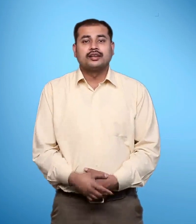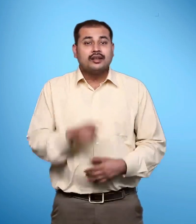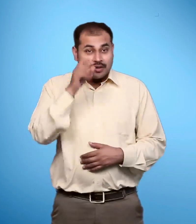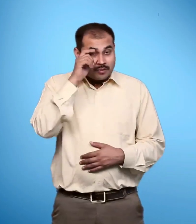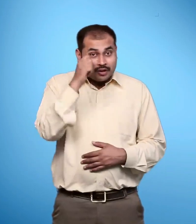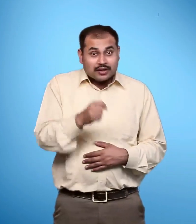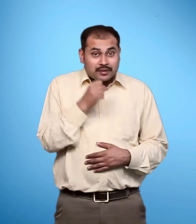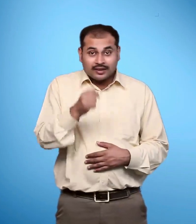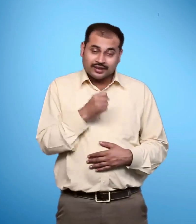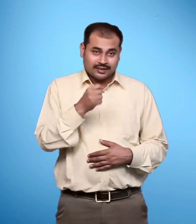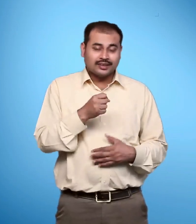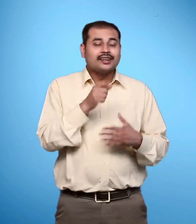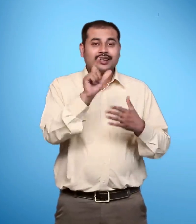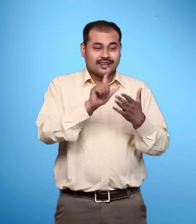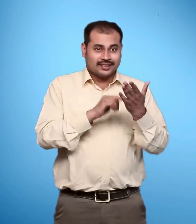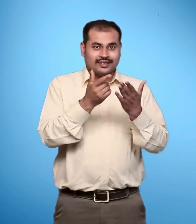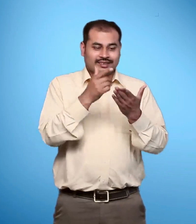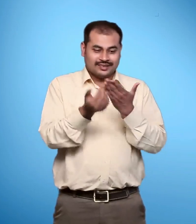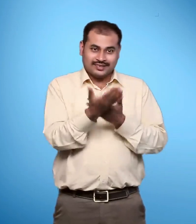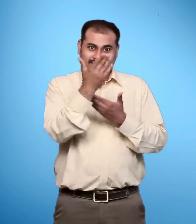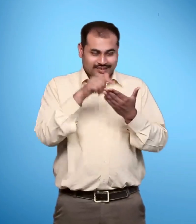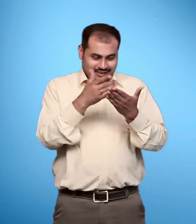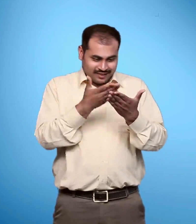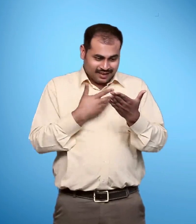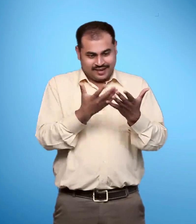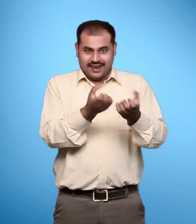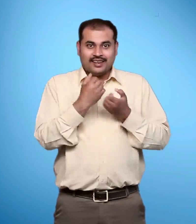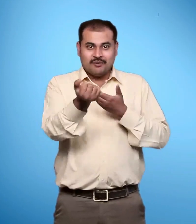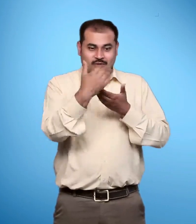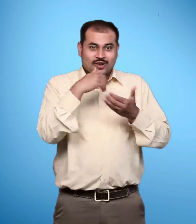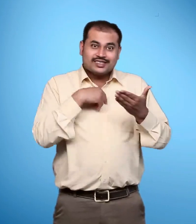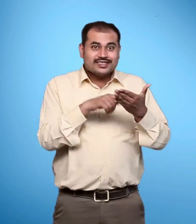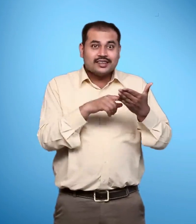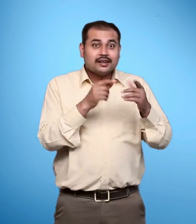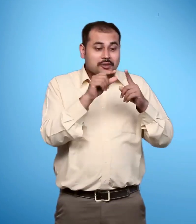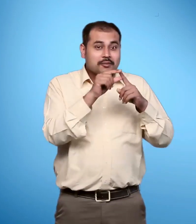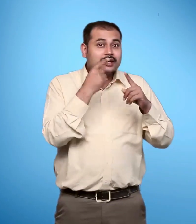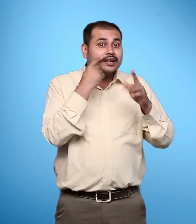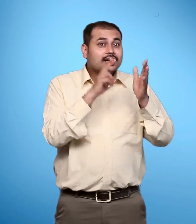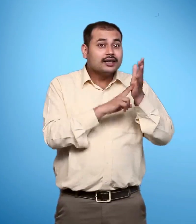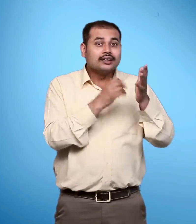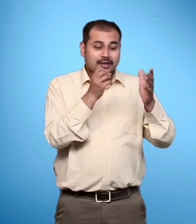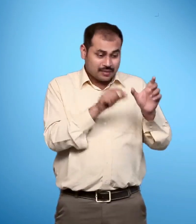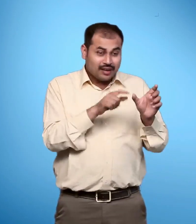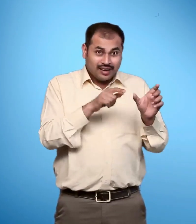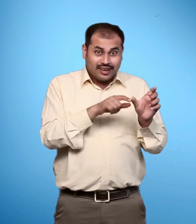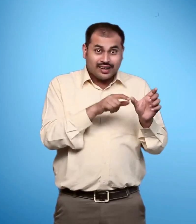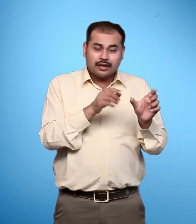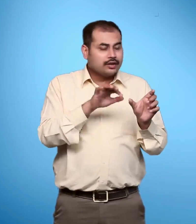जाहिर है कि गांधी जी को मिले इस पत्र पर और उन्हें मिले किसी भी पत्र पर पिन कोड का इस्तिमाल नहीं किया गया